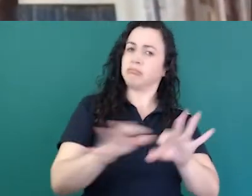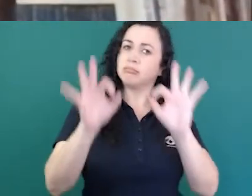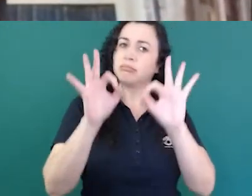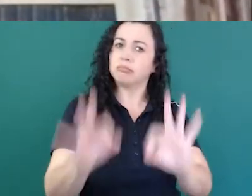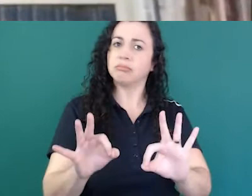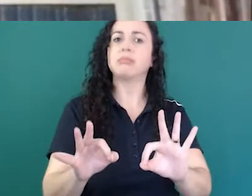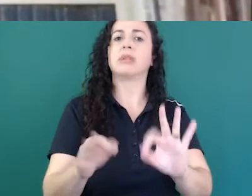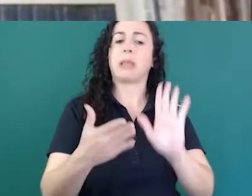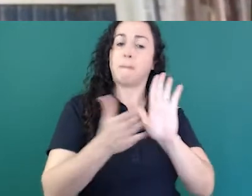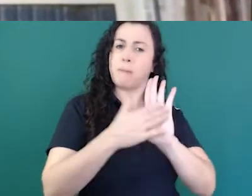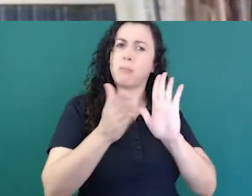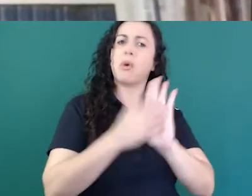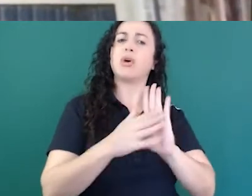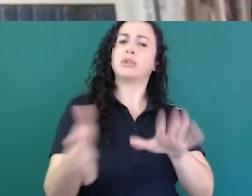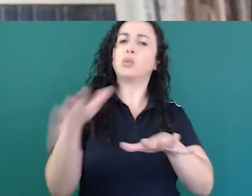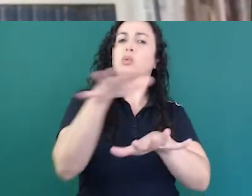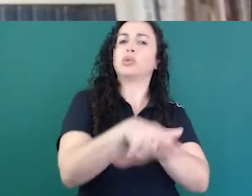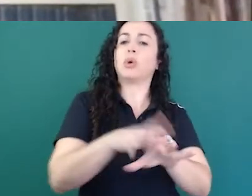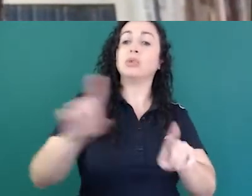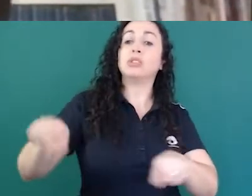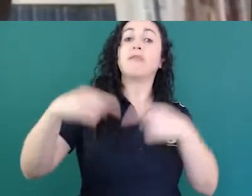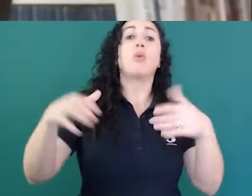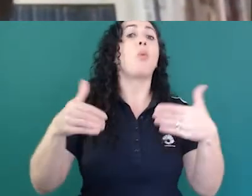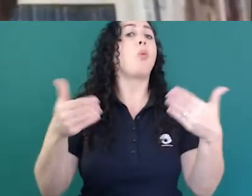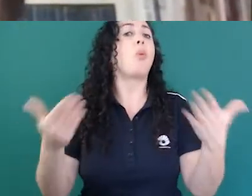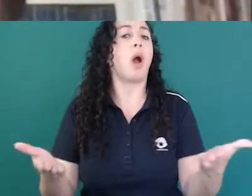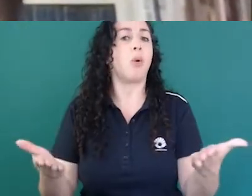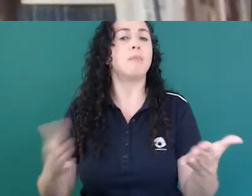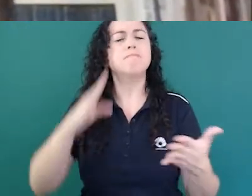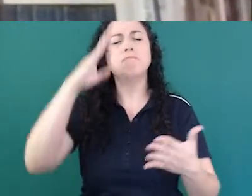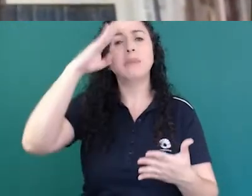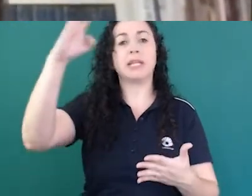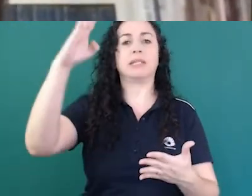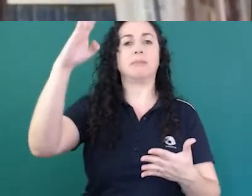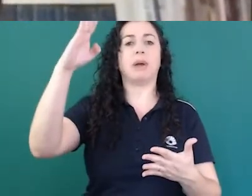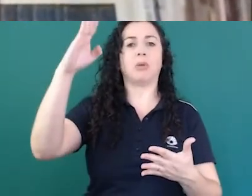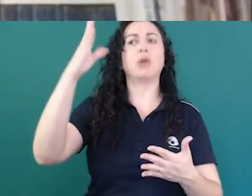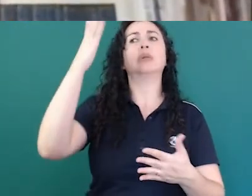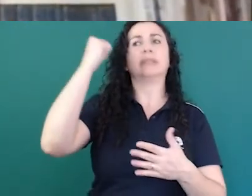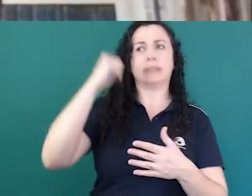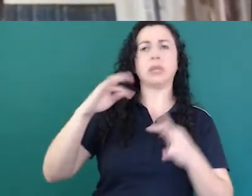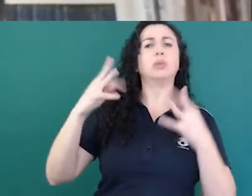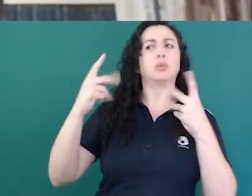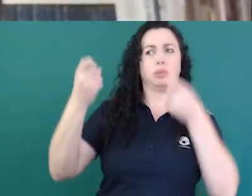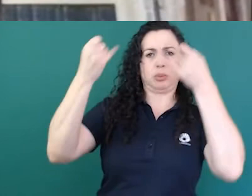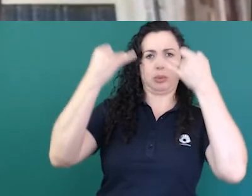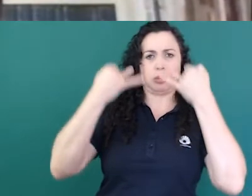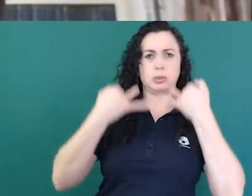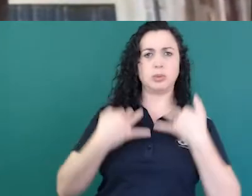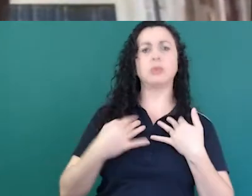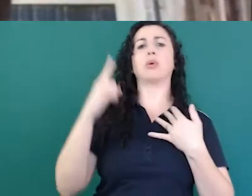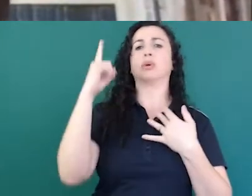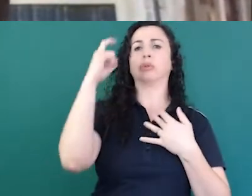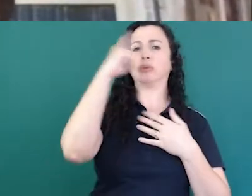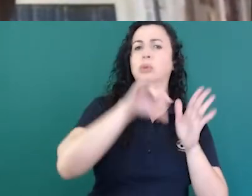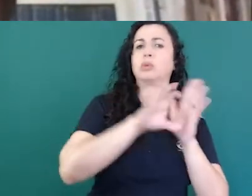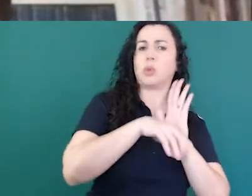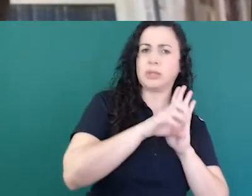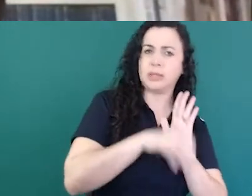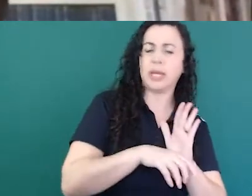desafio além dessa dificuldade que a gente lida com conceitos complexos e essa é uma matéria-prima de